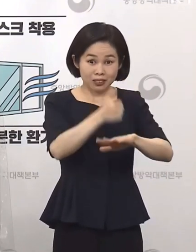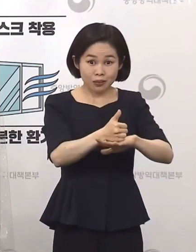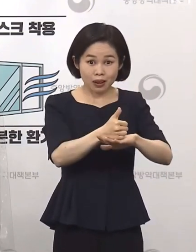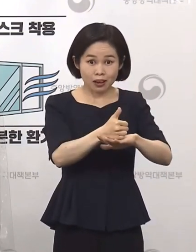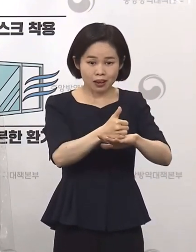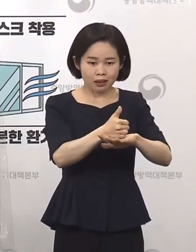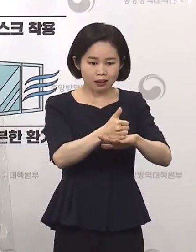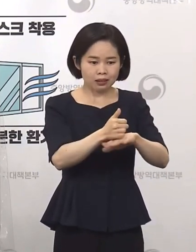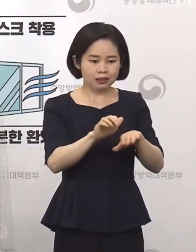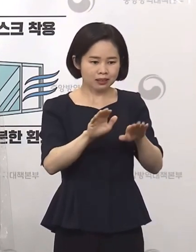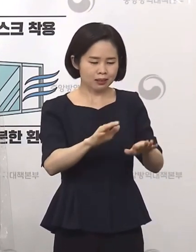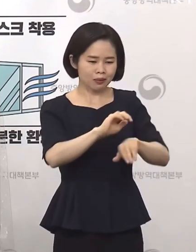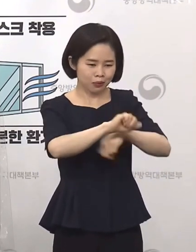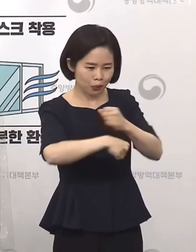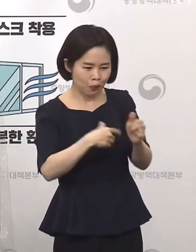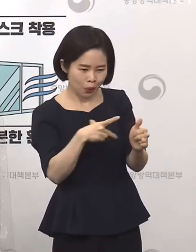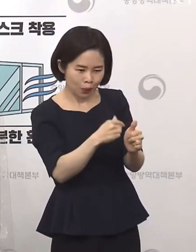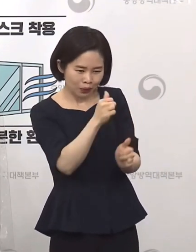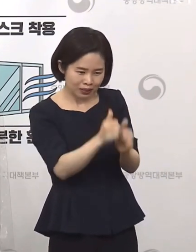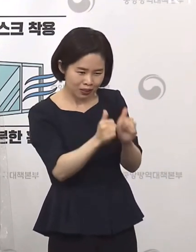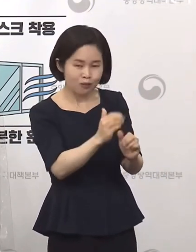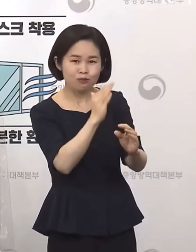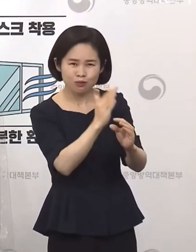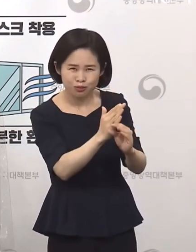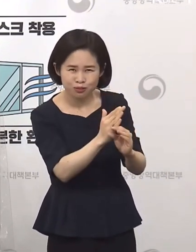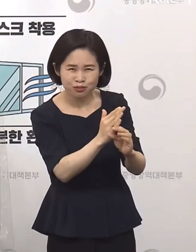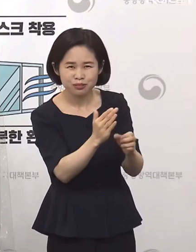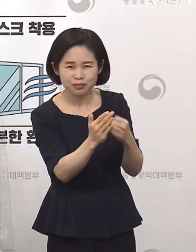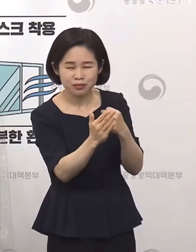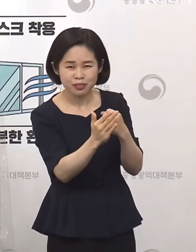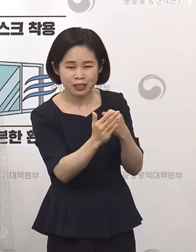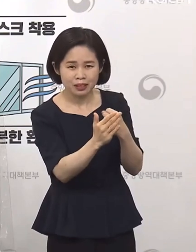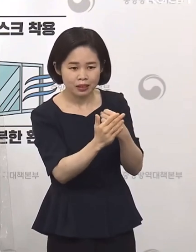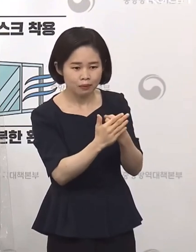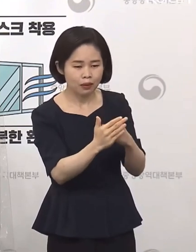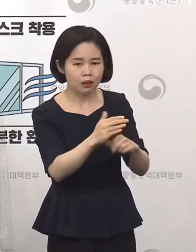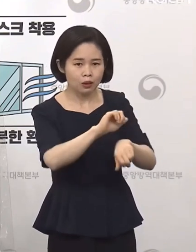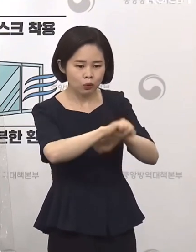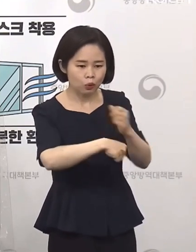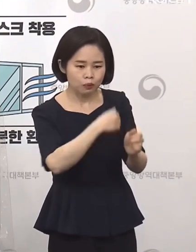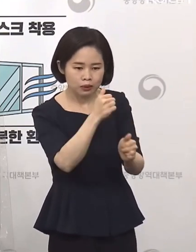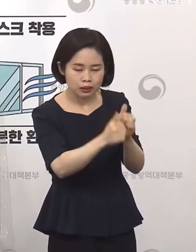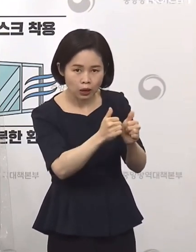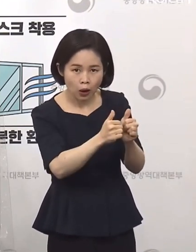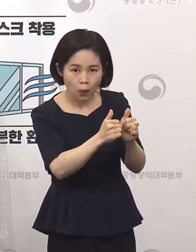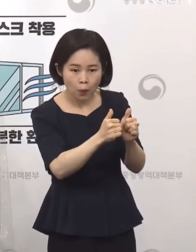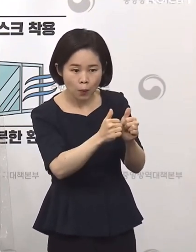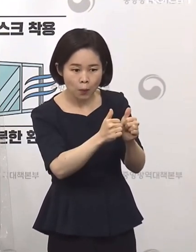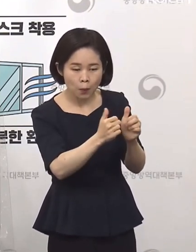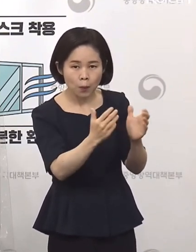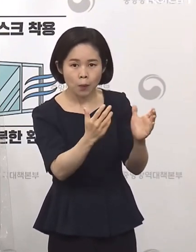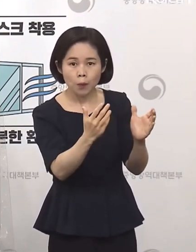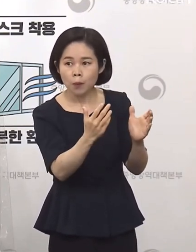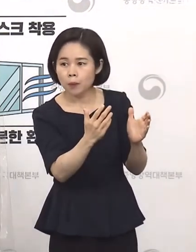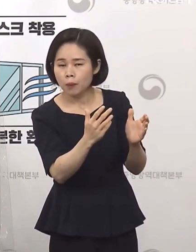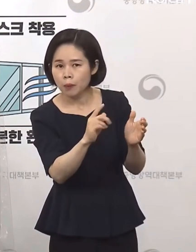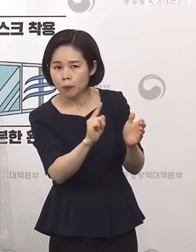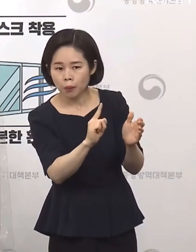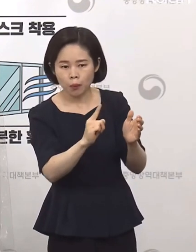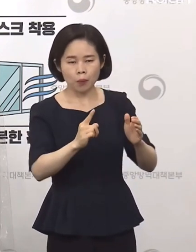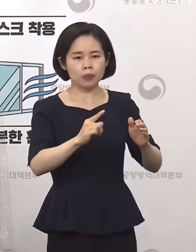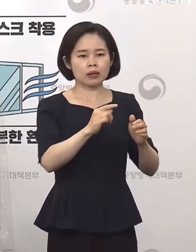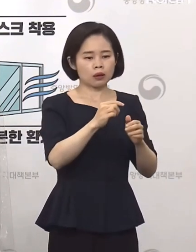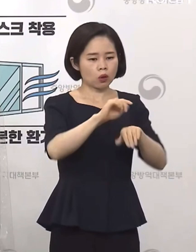진행이 되고 완료가 되면 완료된다는 것은 그 동물 실험을 한 마우스의 폐조직을